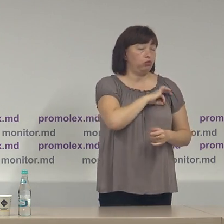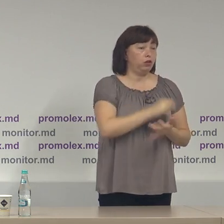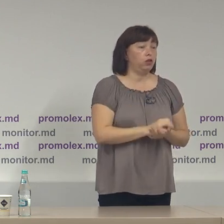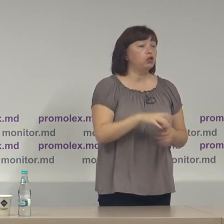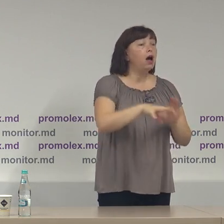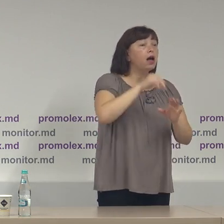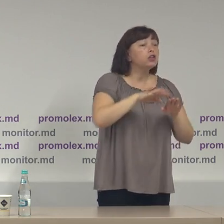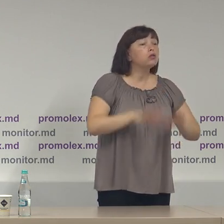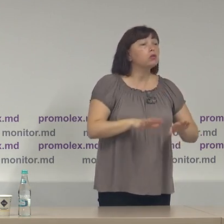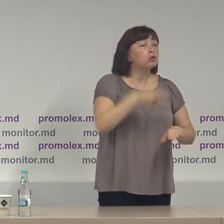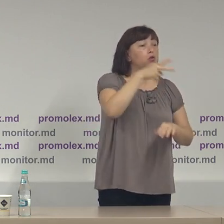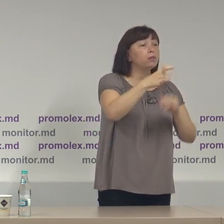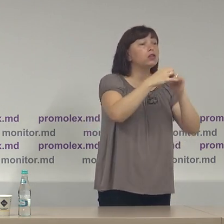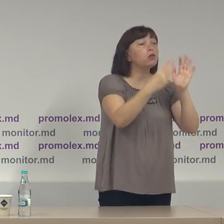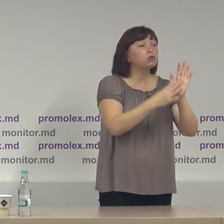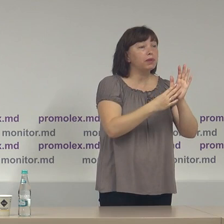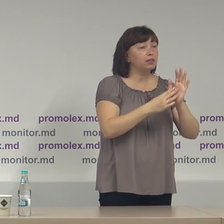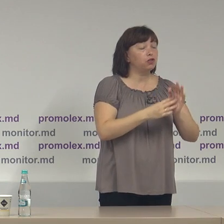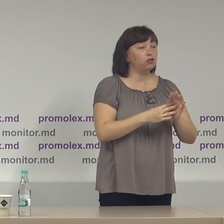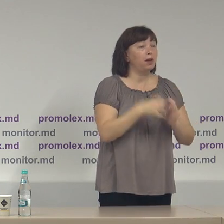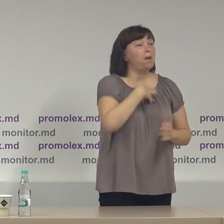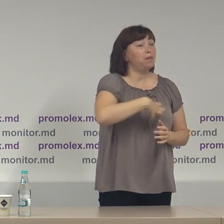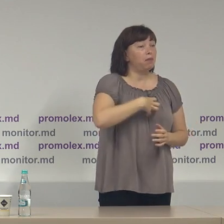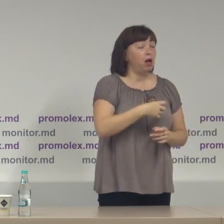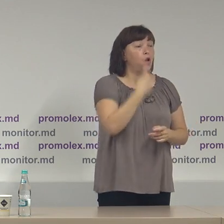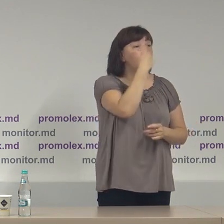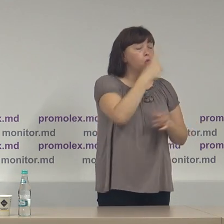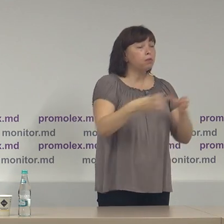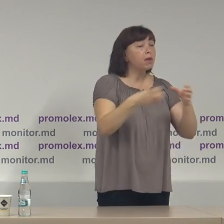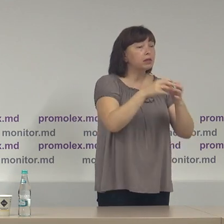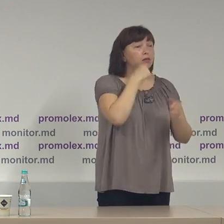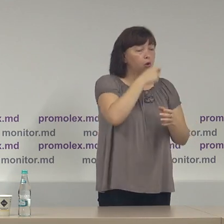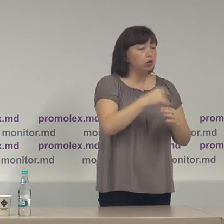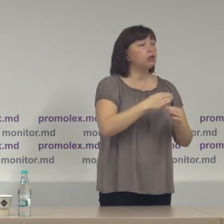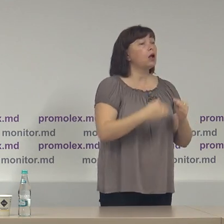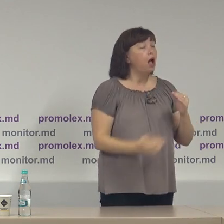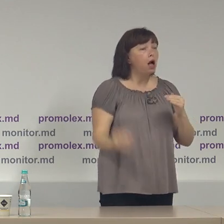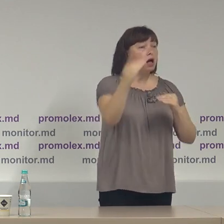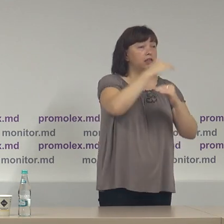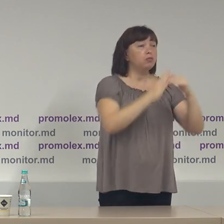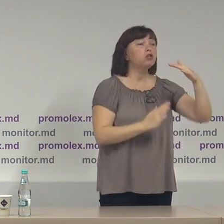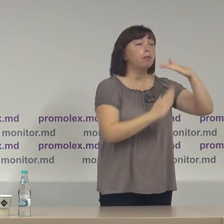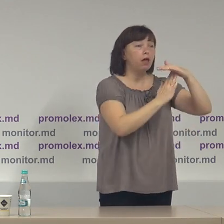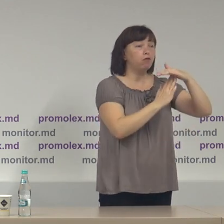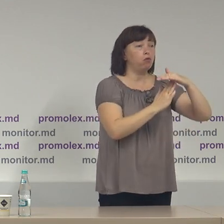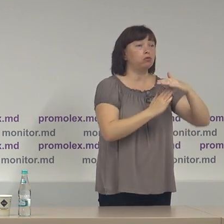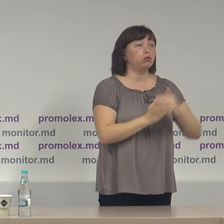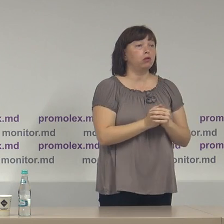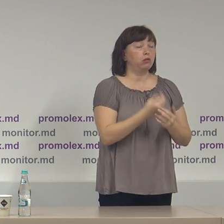locale din 2019, un partid politic a depășit plafonul pentru